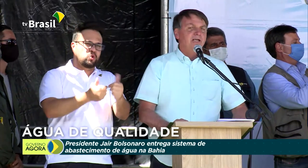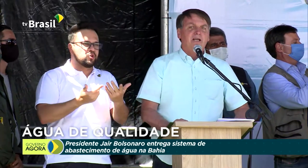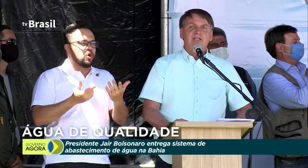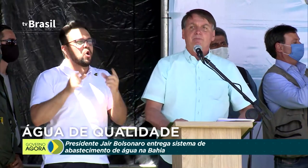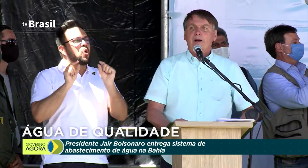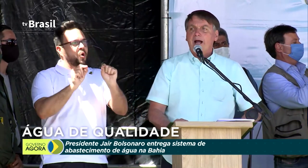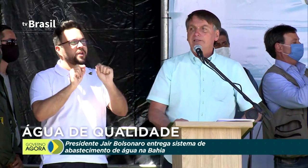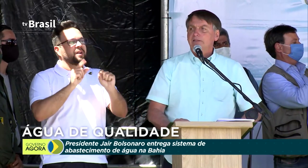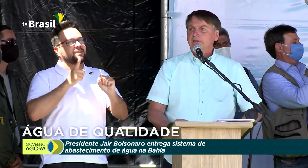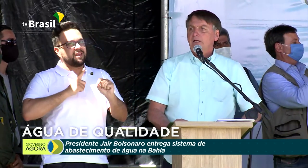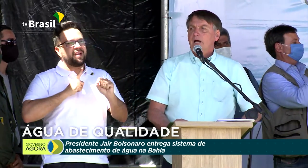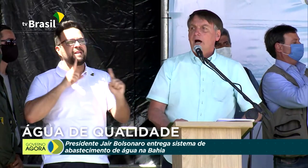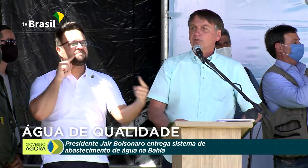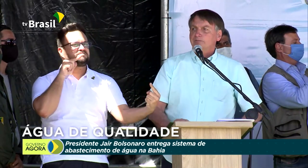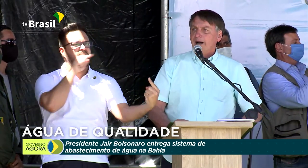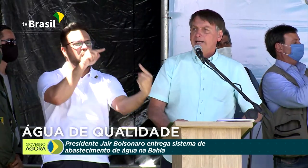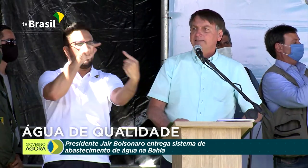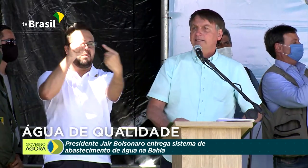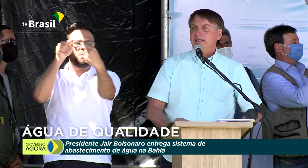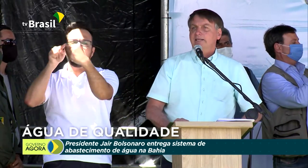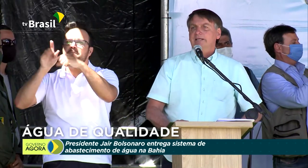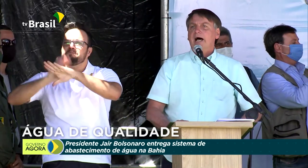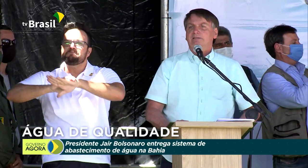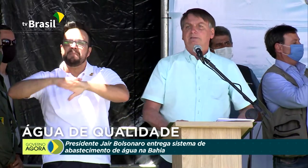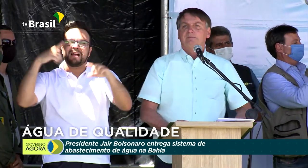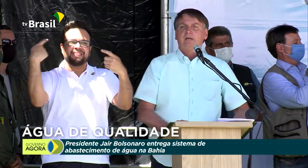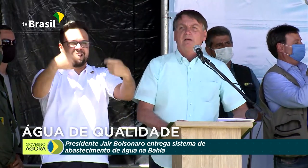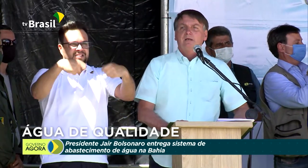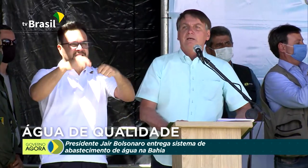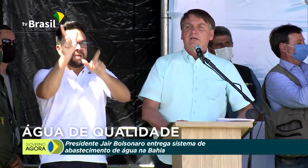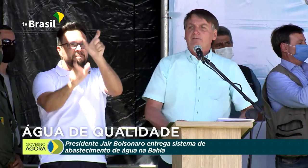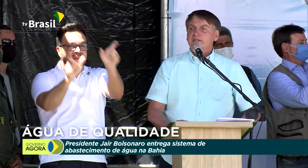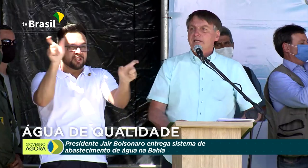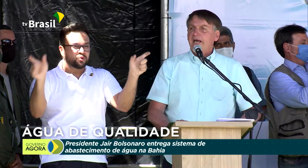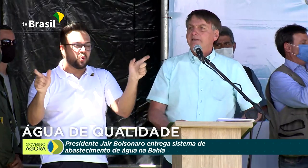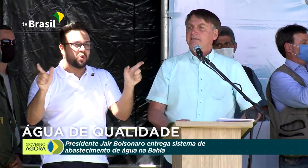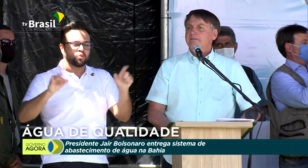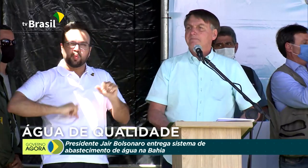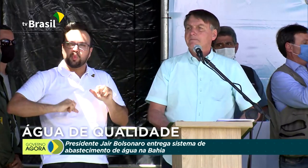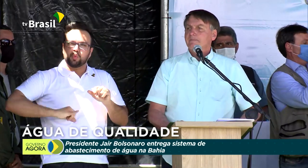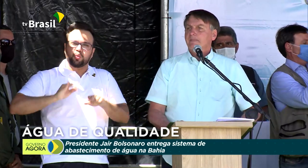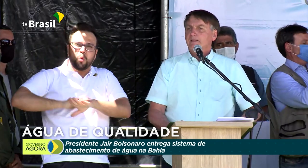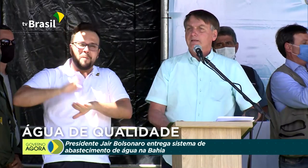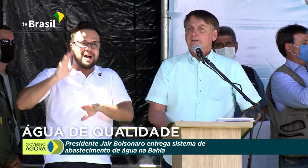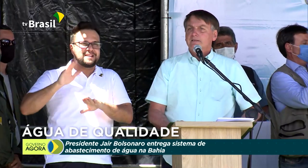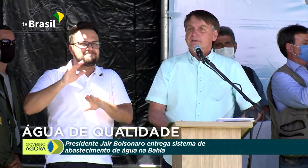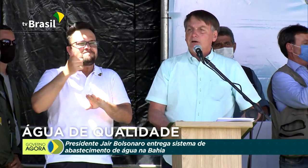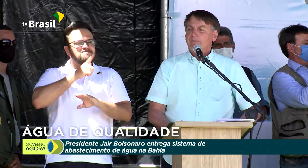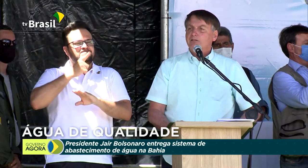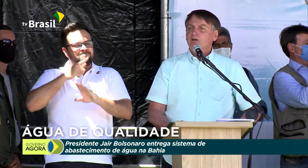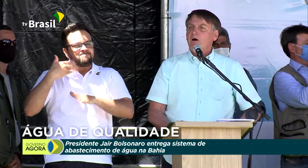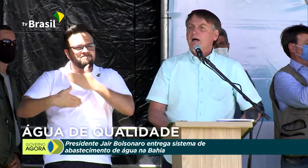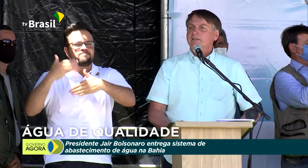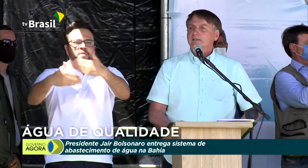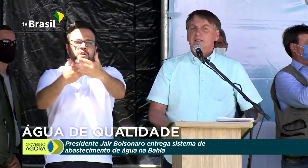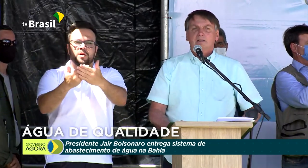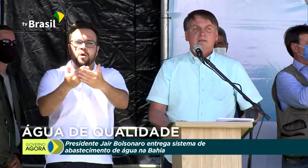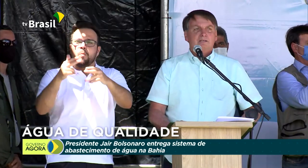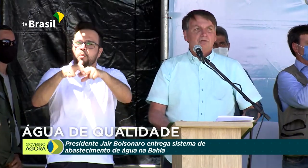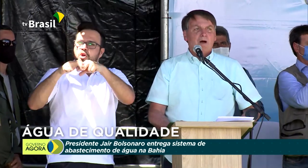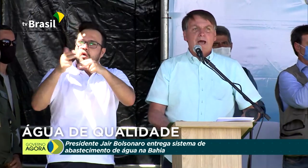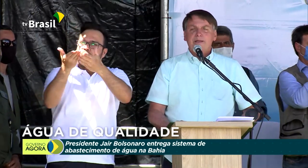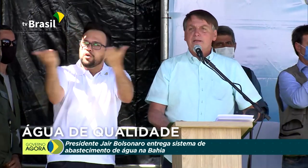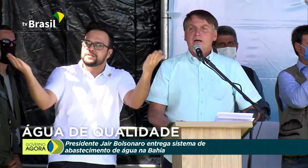atinge em grande parte aos mais necessitados. E vocês são pessoas